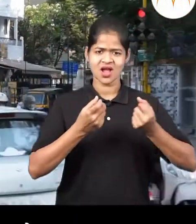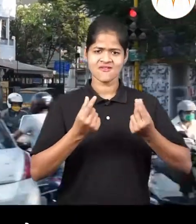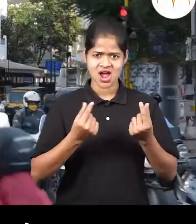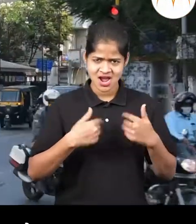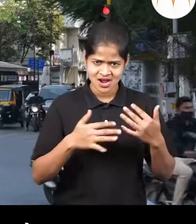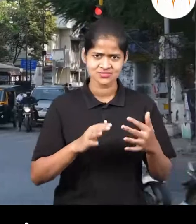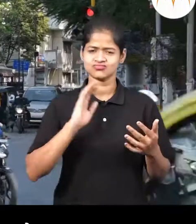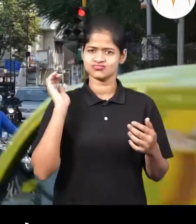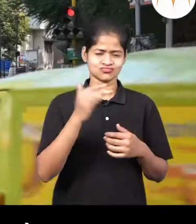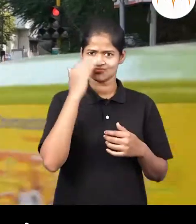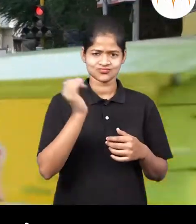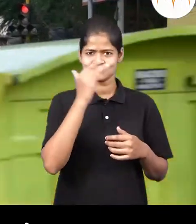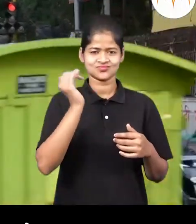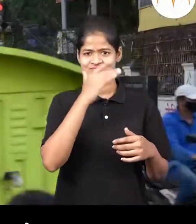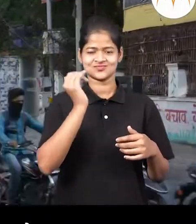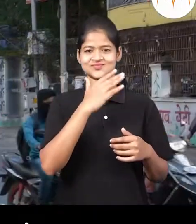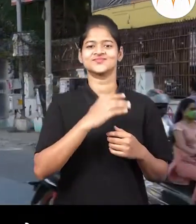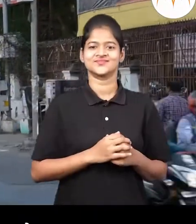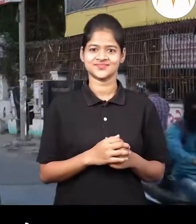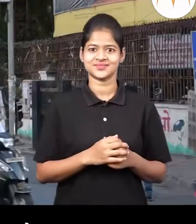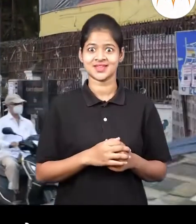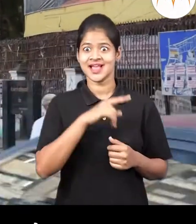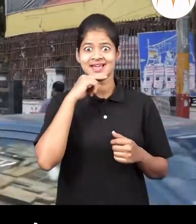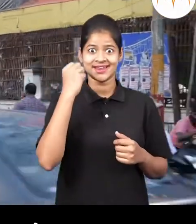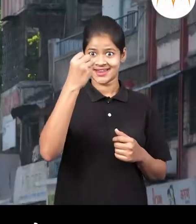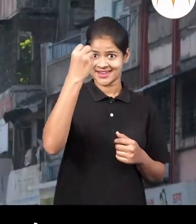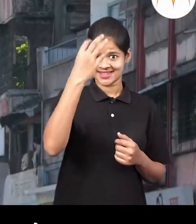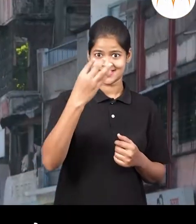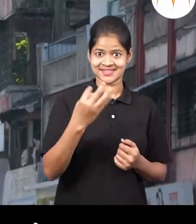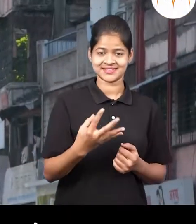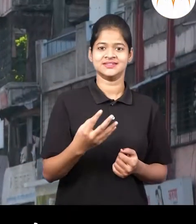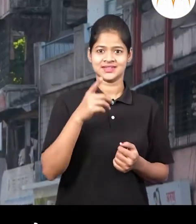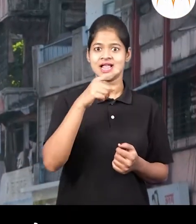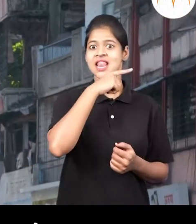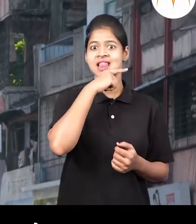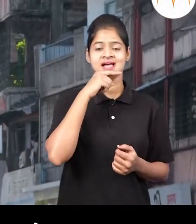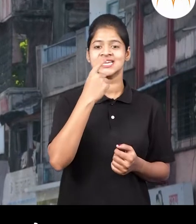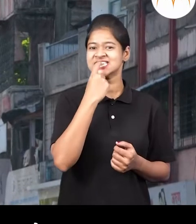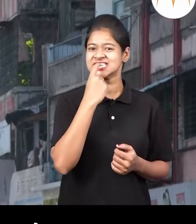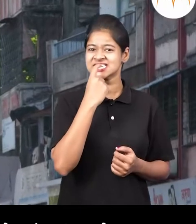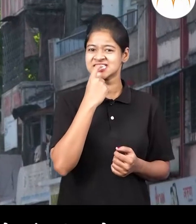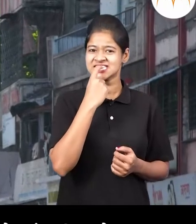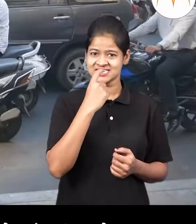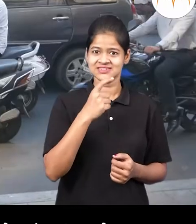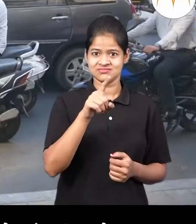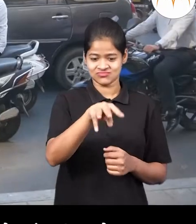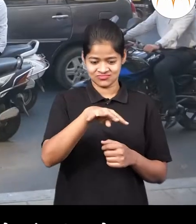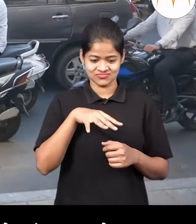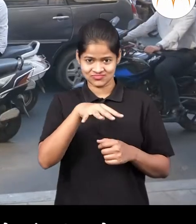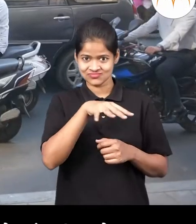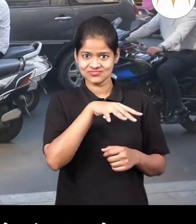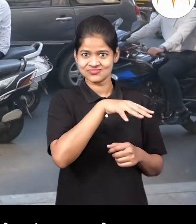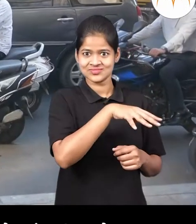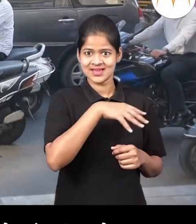स्कूटर, अशी वाहन जोरात जाताय। पुढे लाल सिगनल लागलाय। पांड्रया